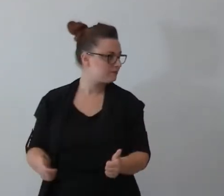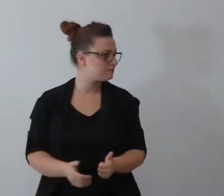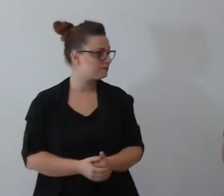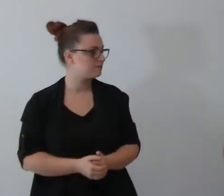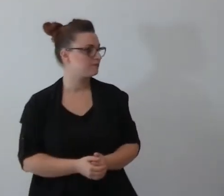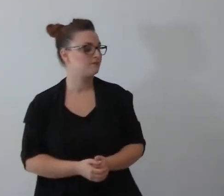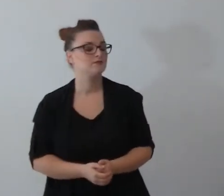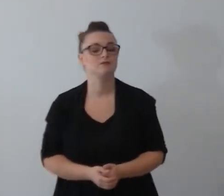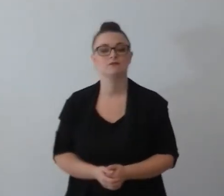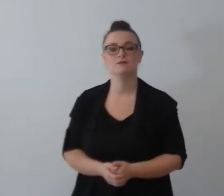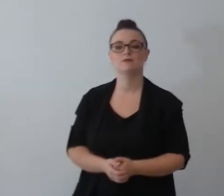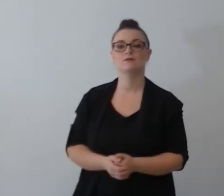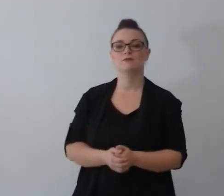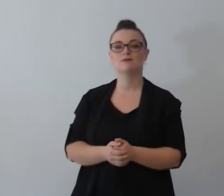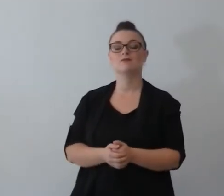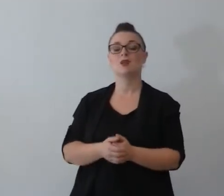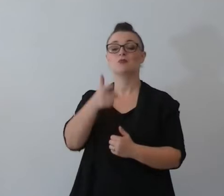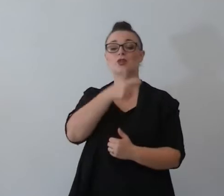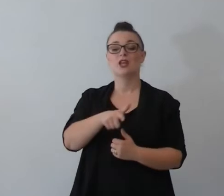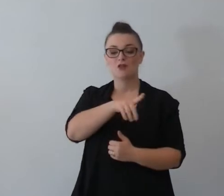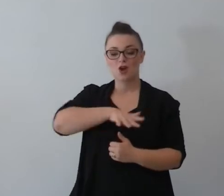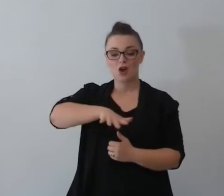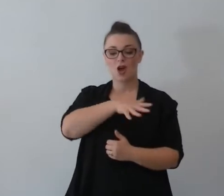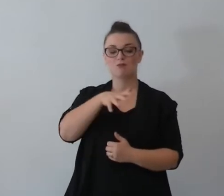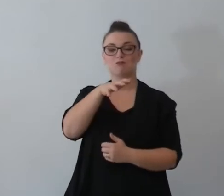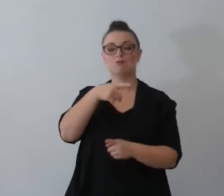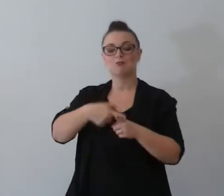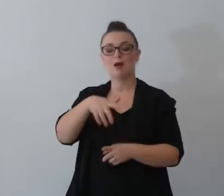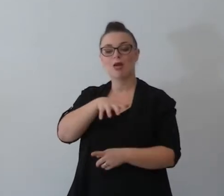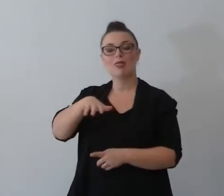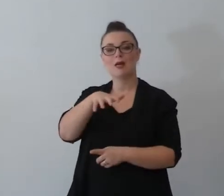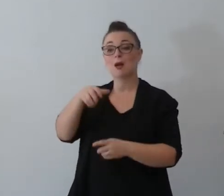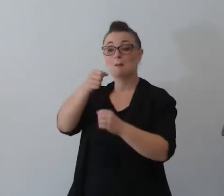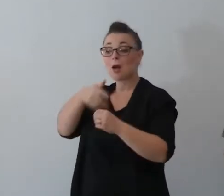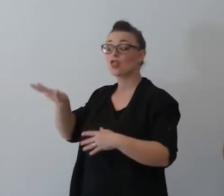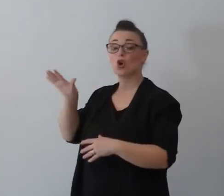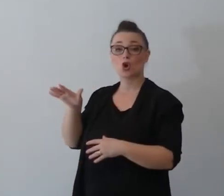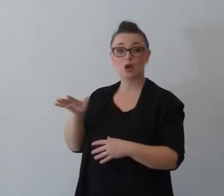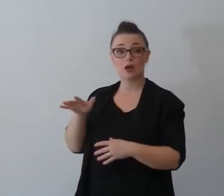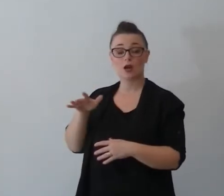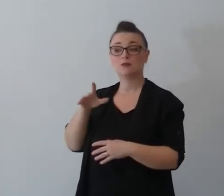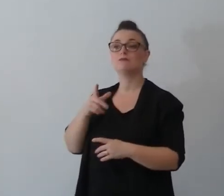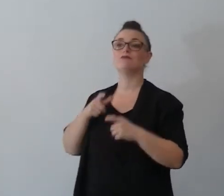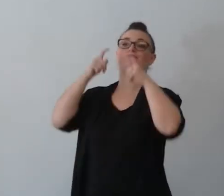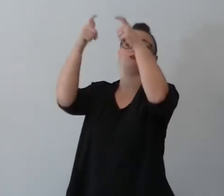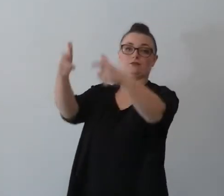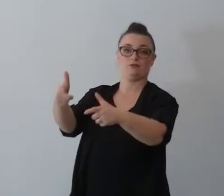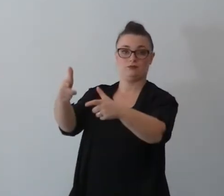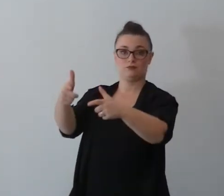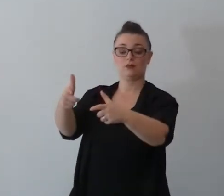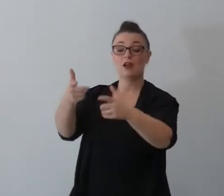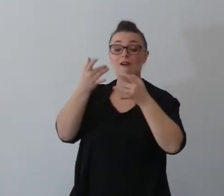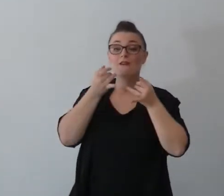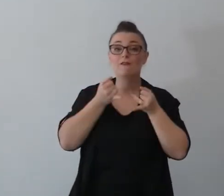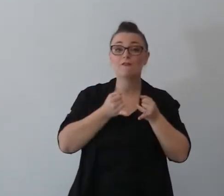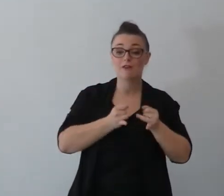la terra promessa, la terra di Bethlehem i figli sposano delle Moabise